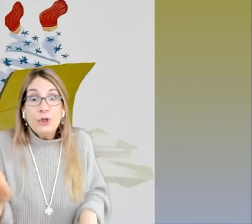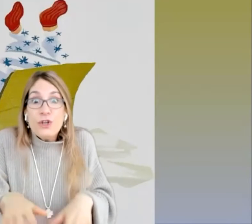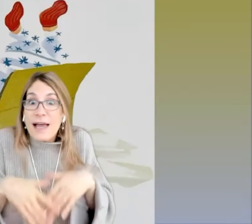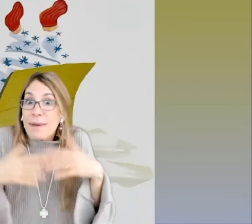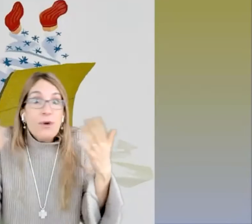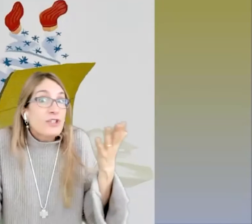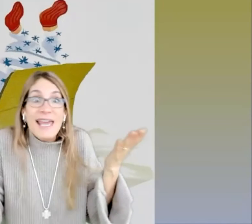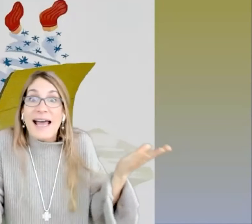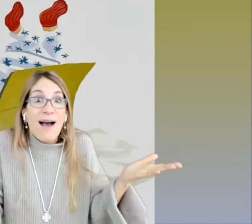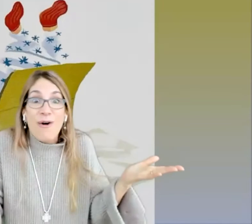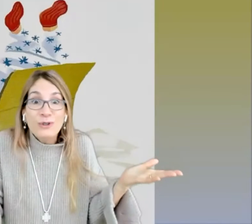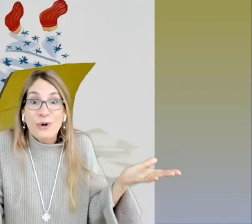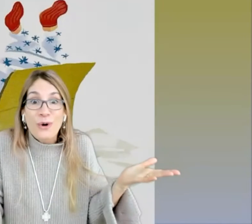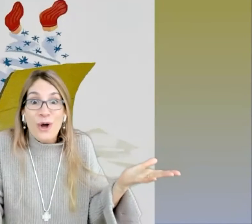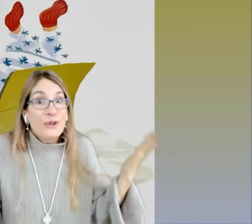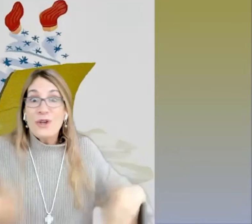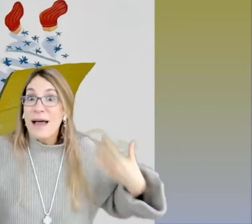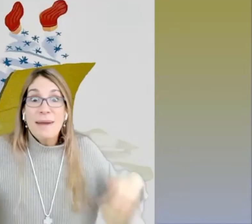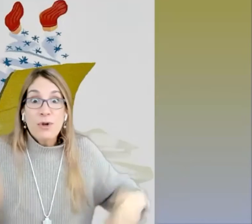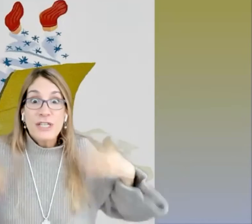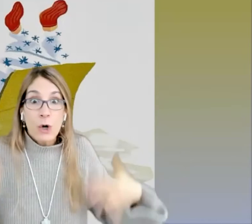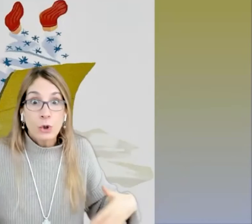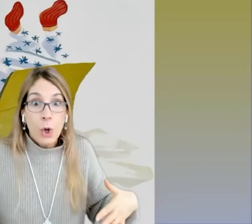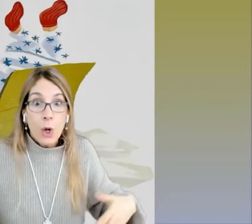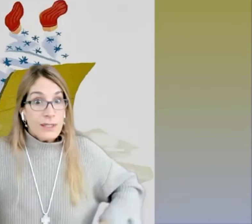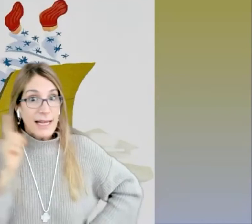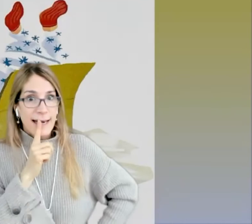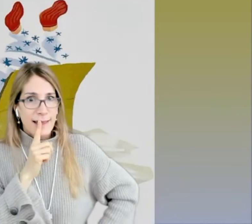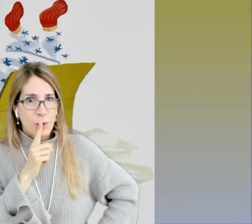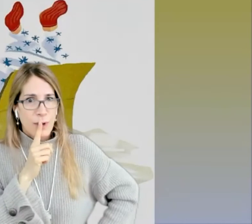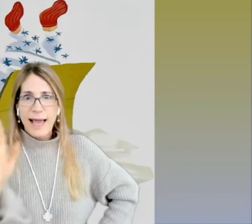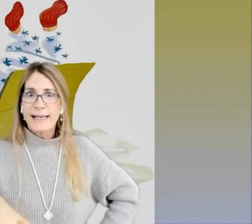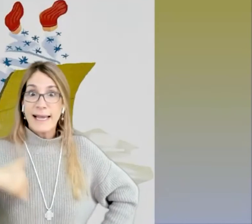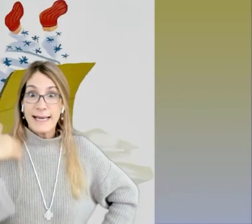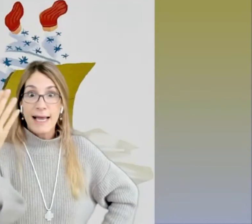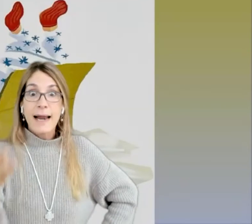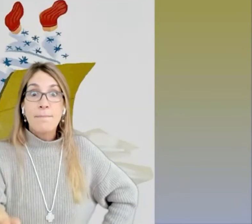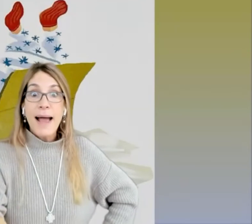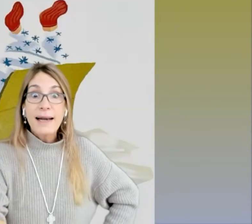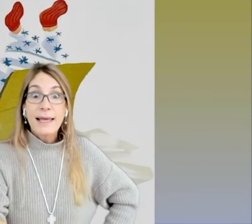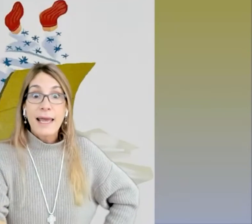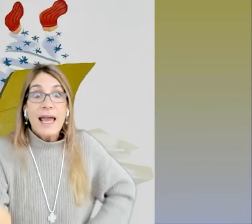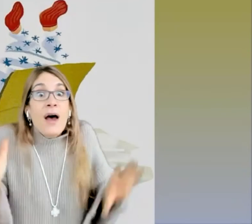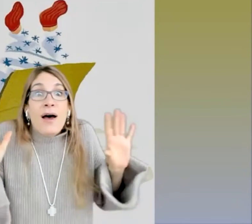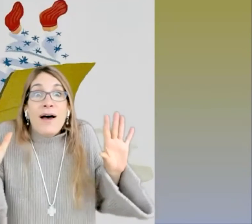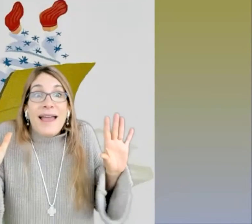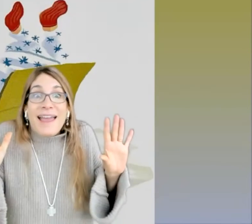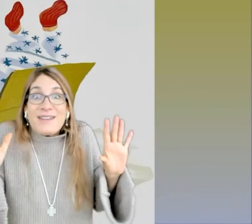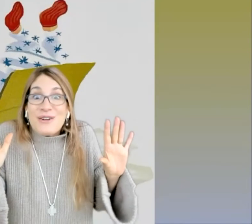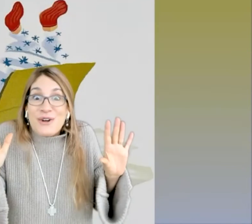no sabemos qué hará Otto, no sabemos si Otto saldrá de su caja y regresará al parque. ¡Ah! Eso